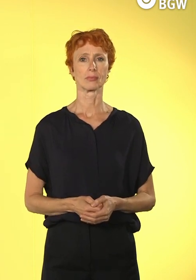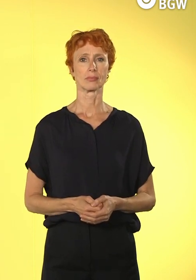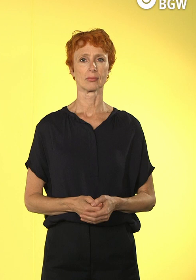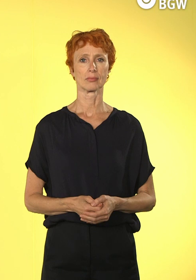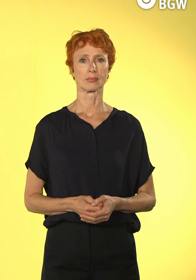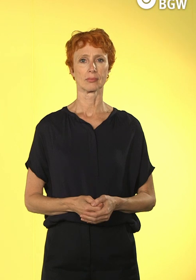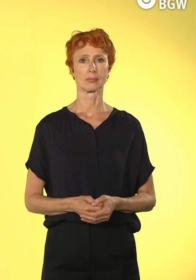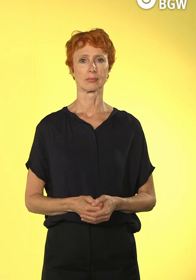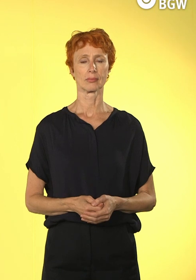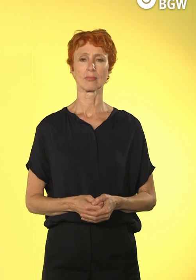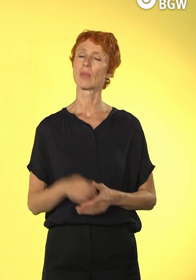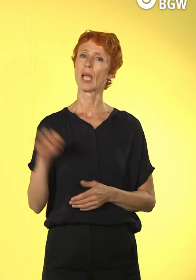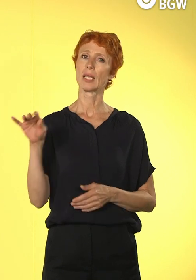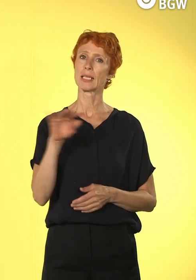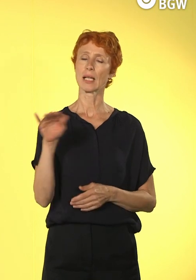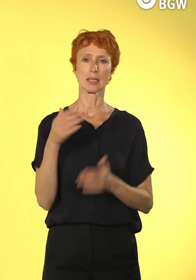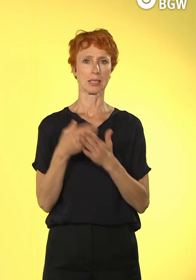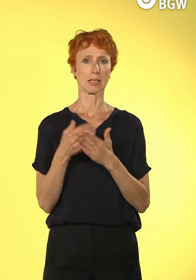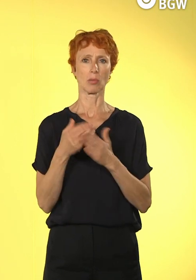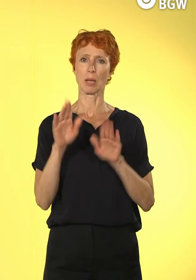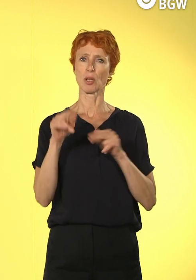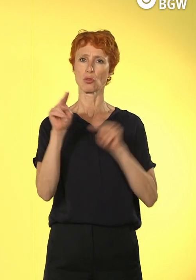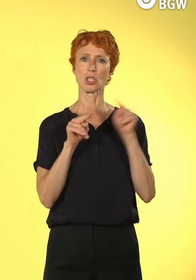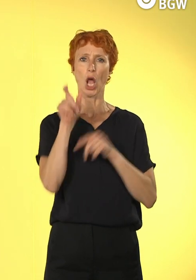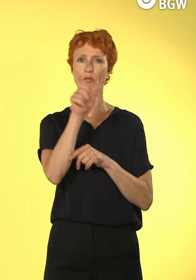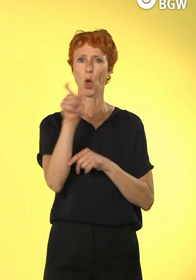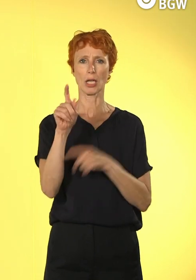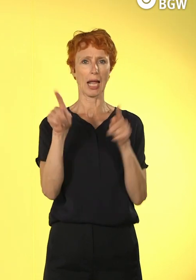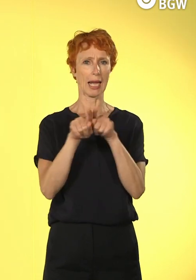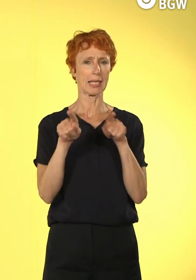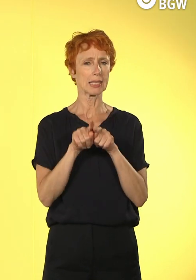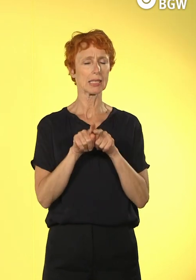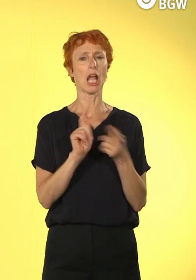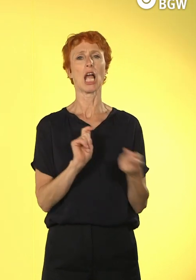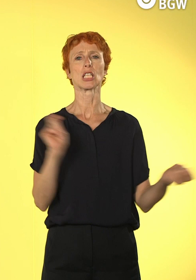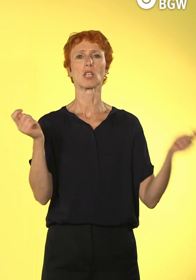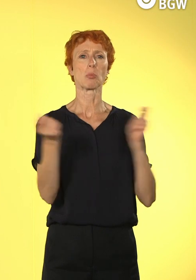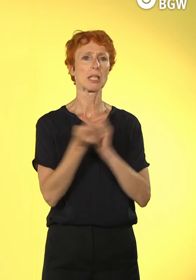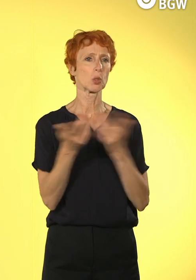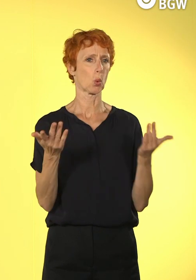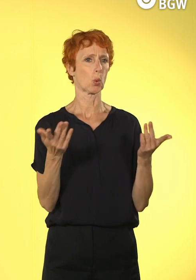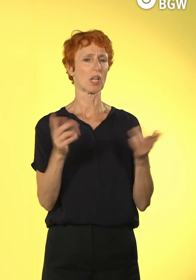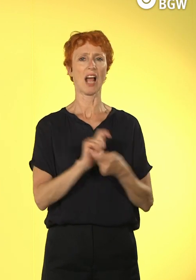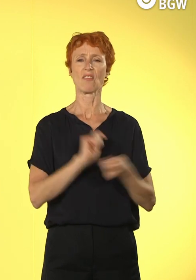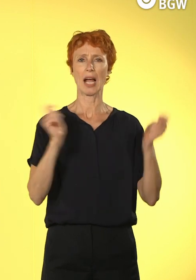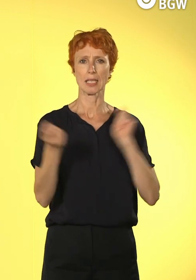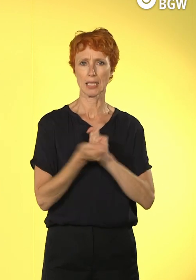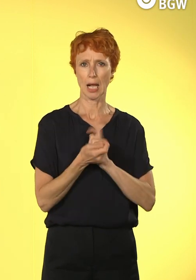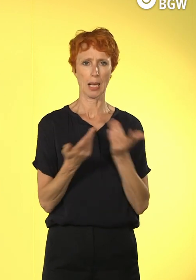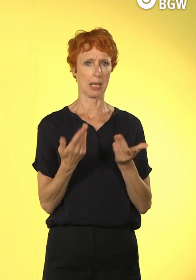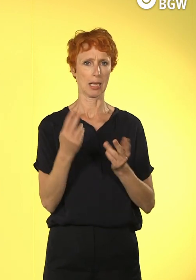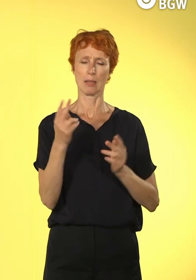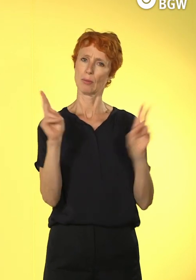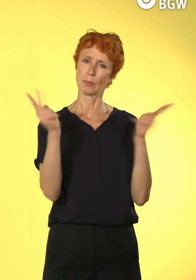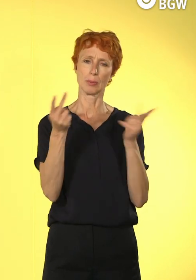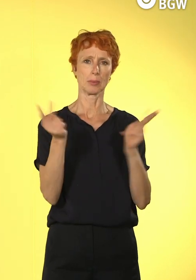erstmal einige Synonyme hat. Digitale Transformation kennen Sie vielleicht, digitaler Wandel, das sind alles so Synonyme, die es da gibt. Kann man